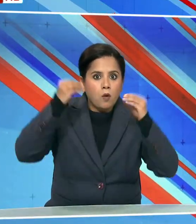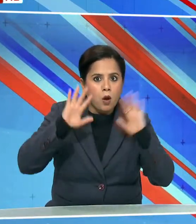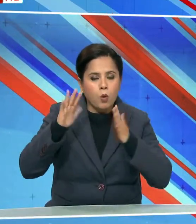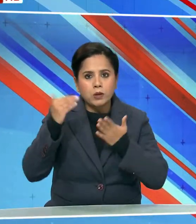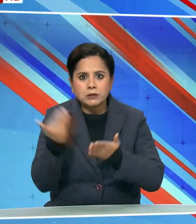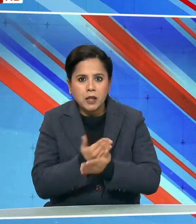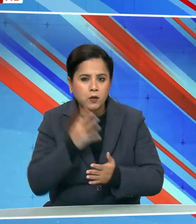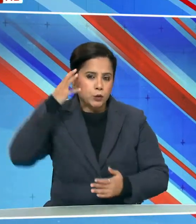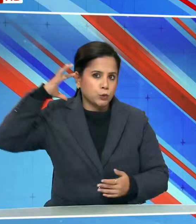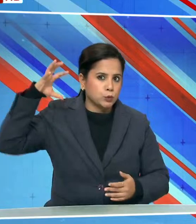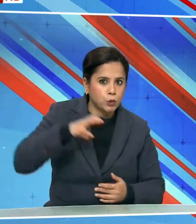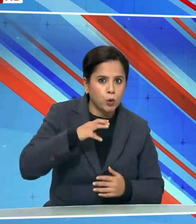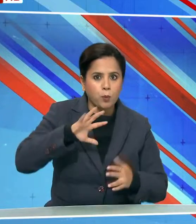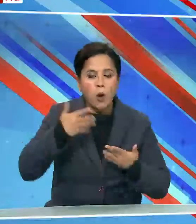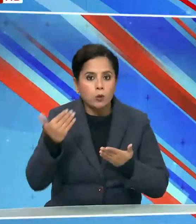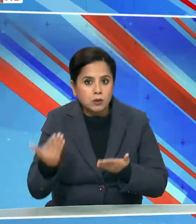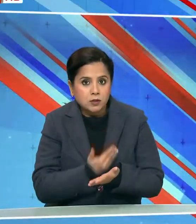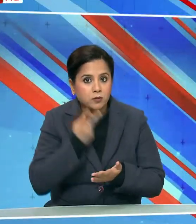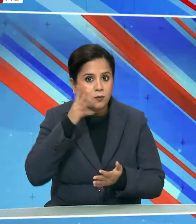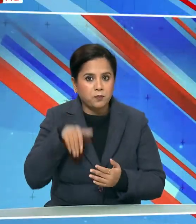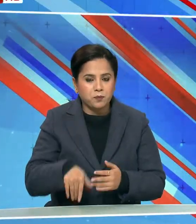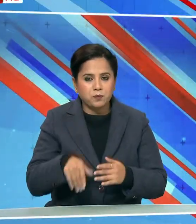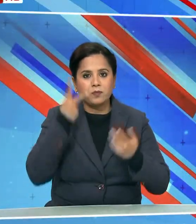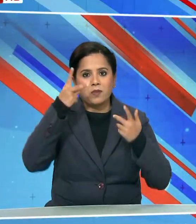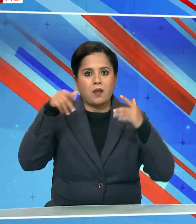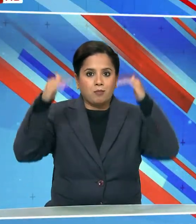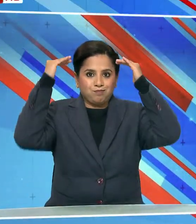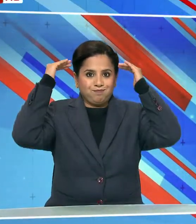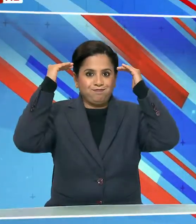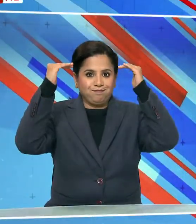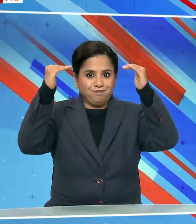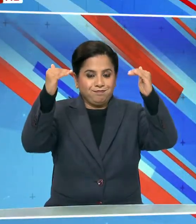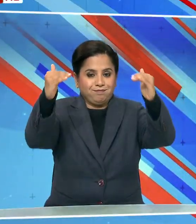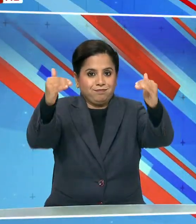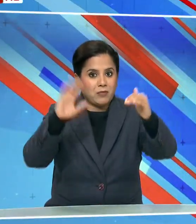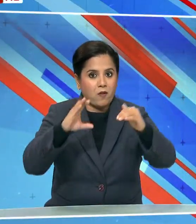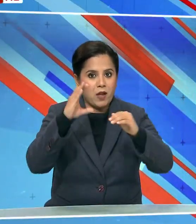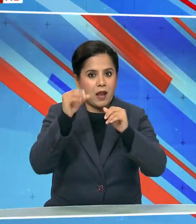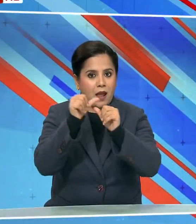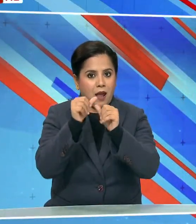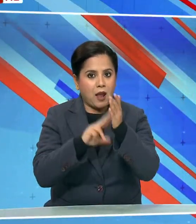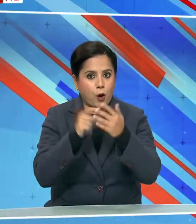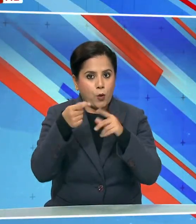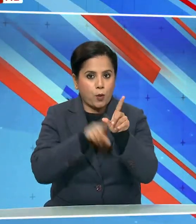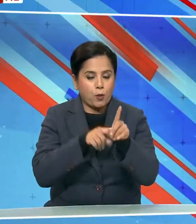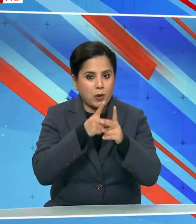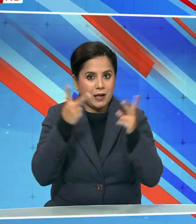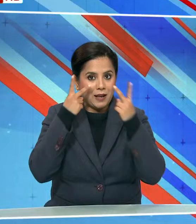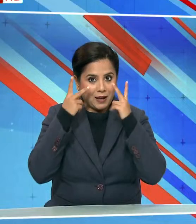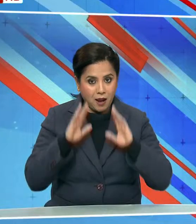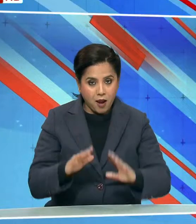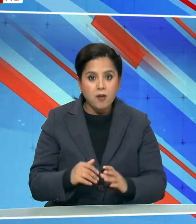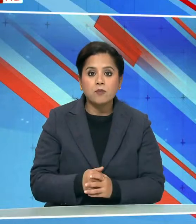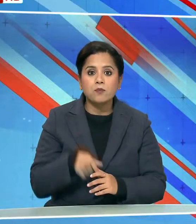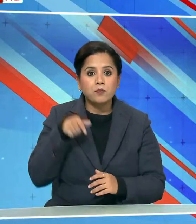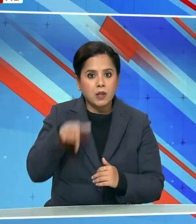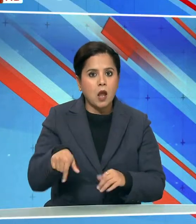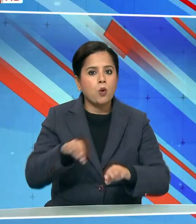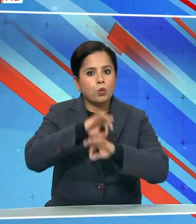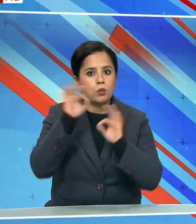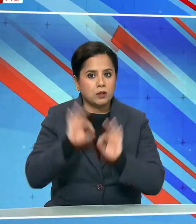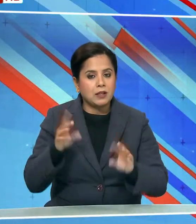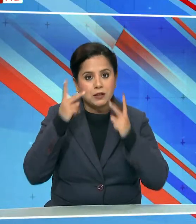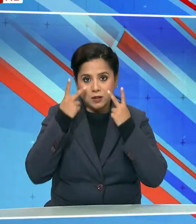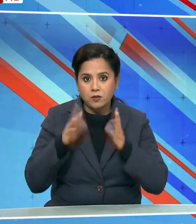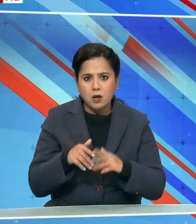राहत क्या हो तो जो कैनेपी बनाई गई है उस कैनेपी को जो है वो तैयार किया गया